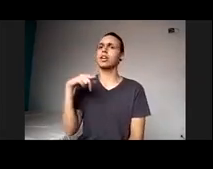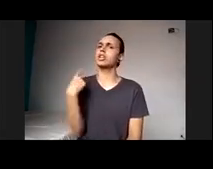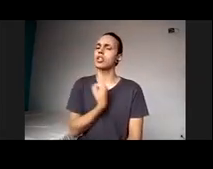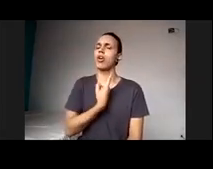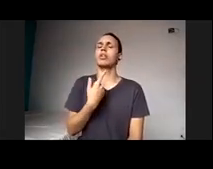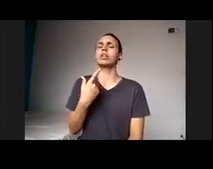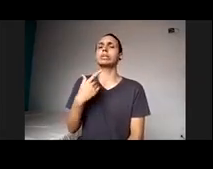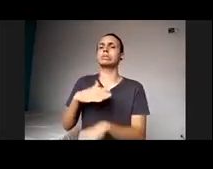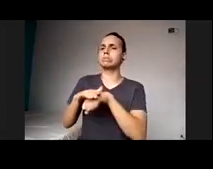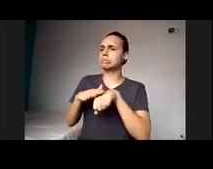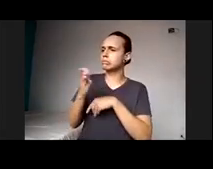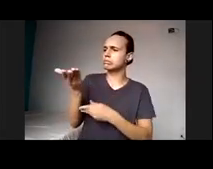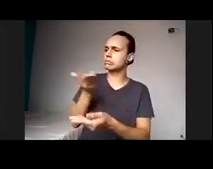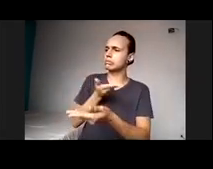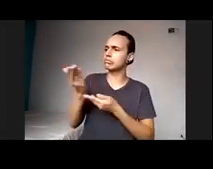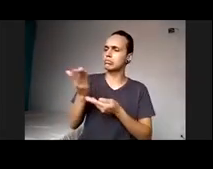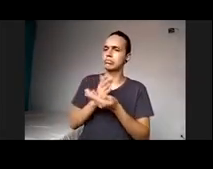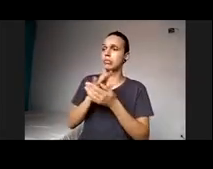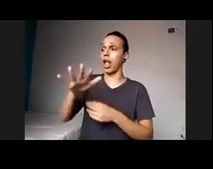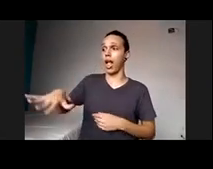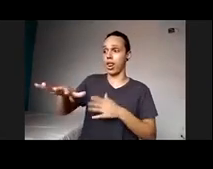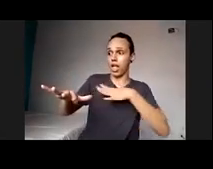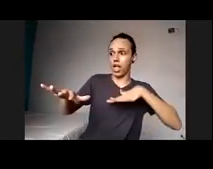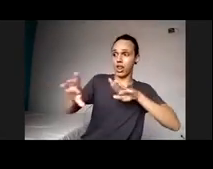intersetorial, que isso ainda é muito,